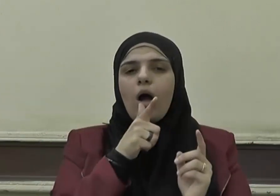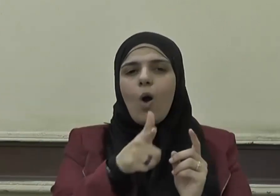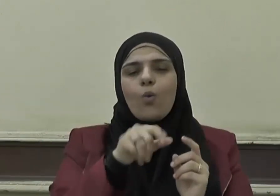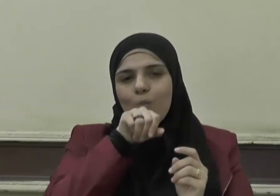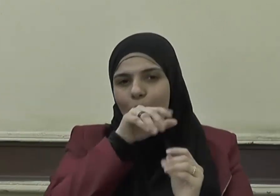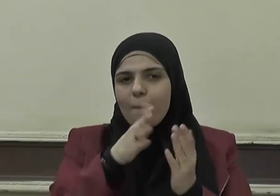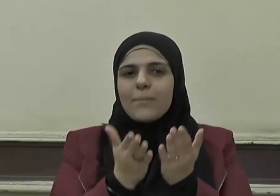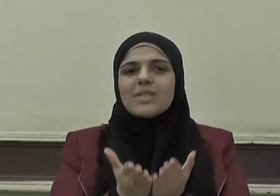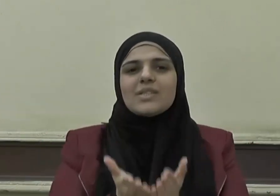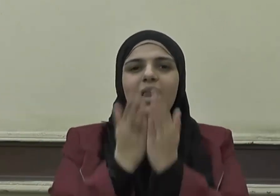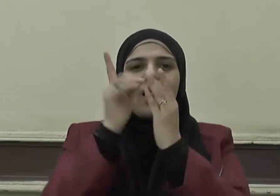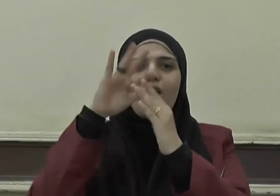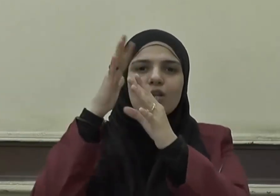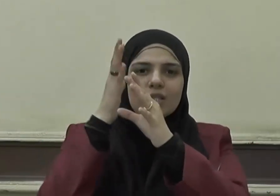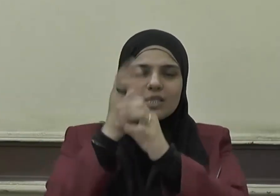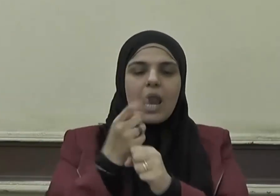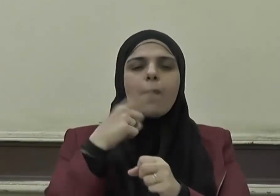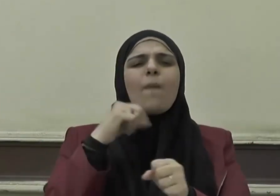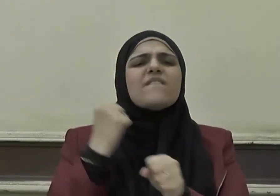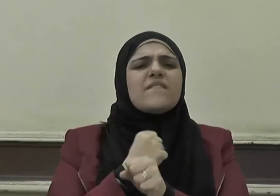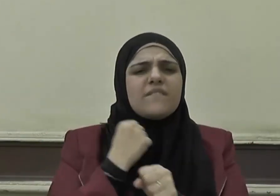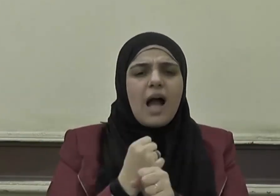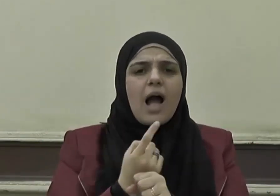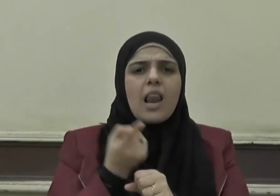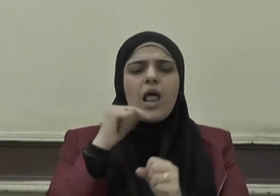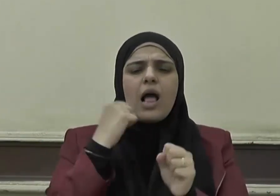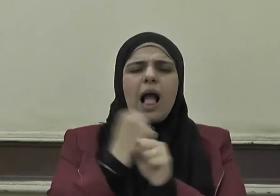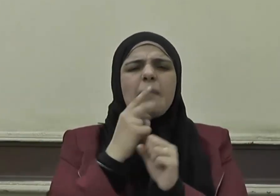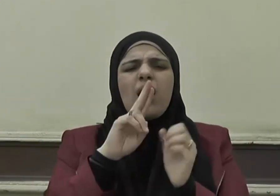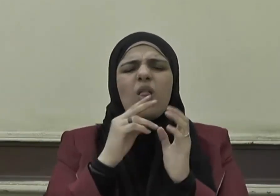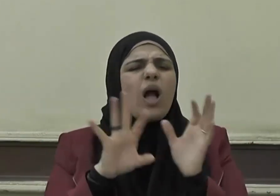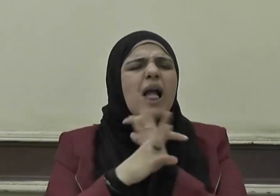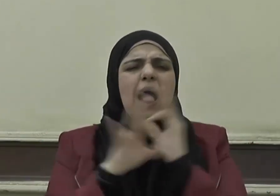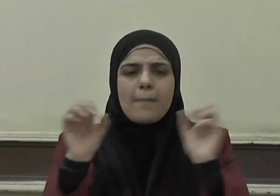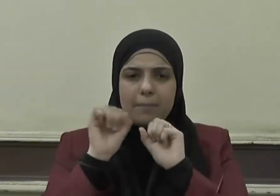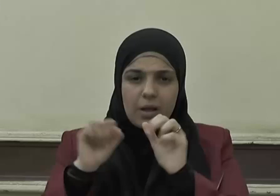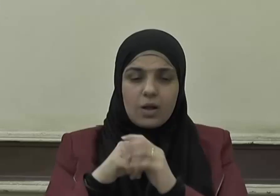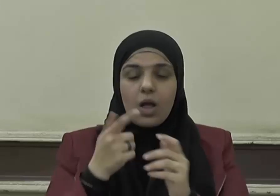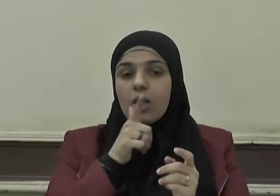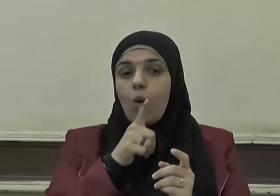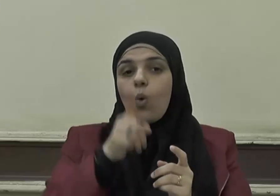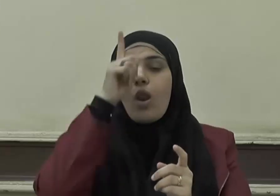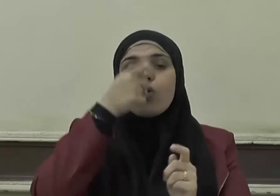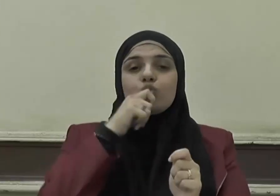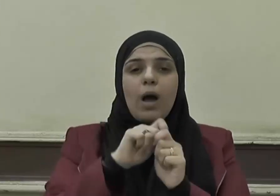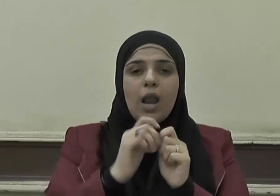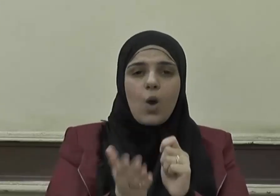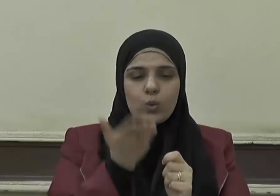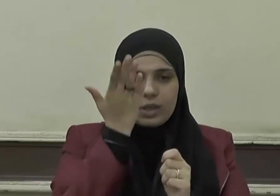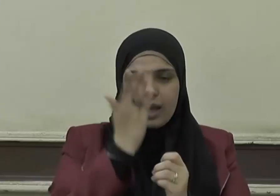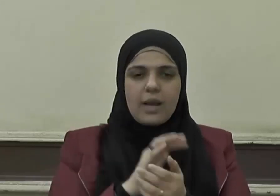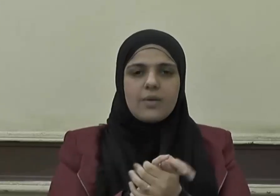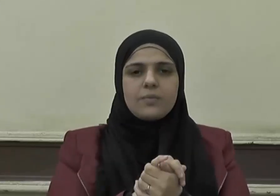الله عليه وسلم وفعله وتقريره يقول الحق سبحانه وتعالى